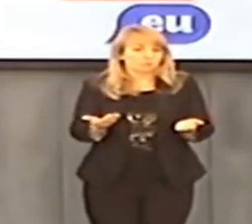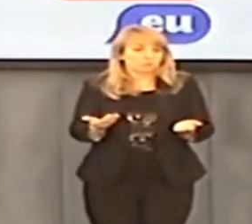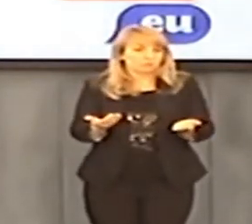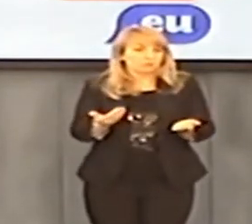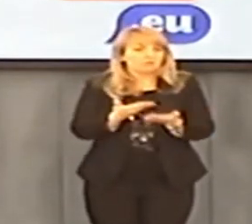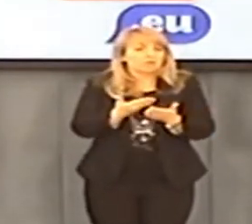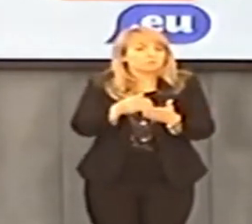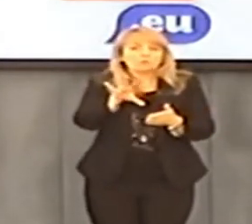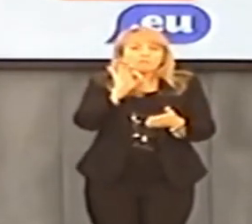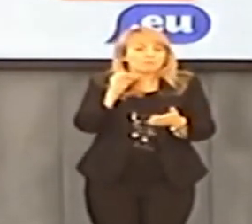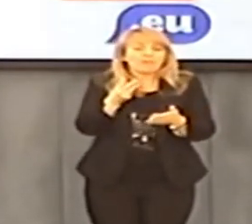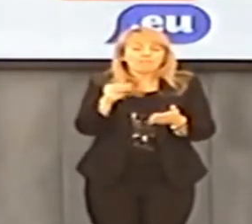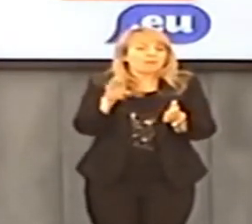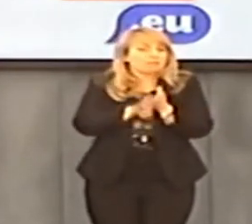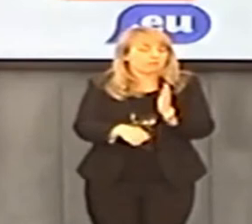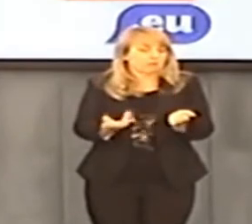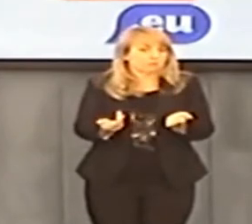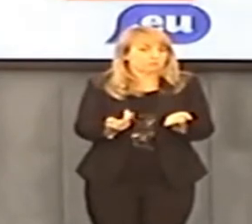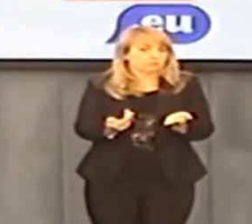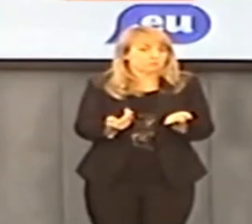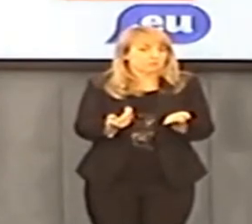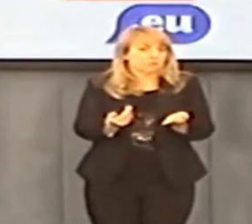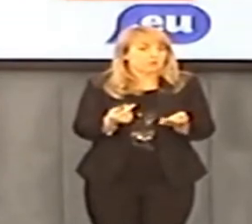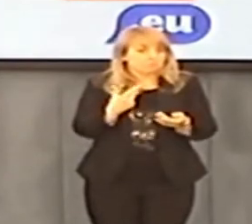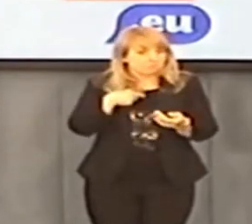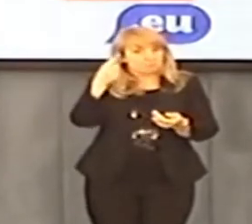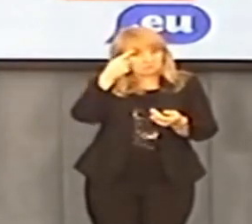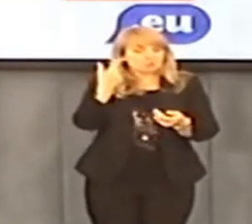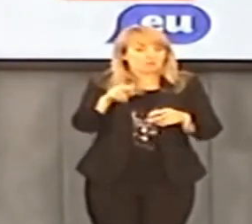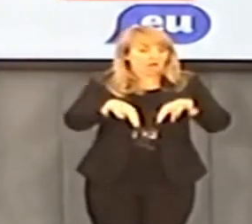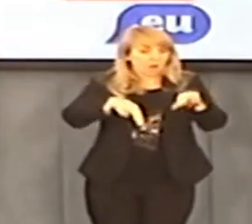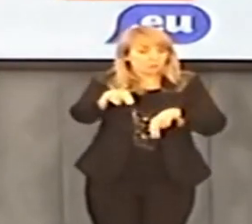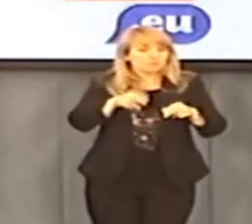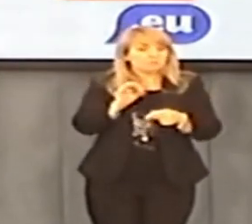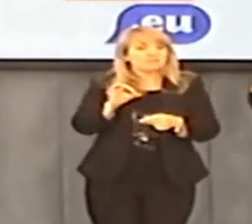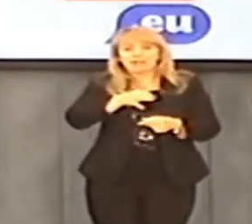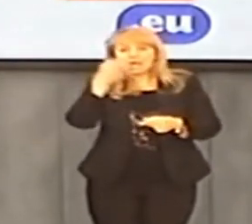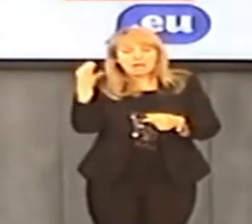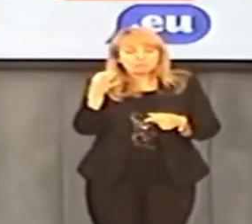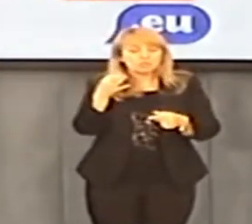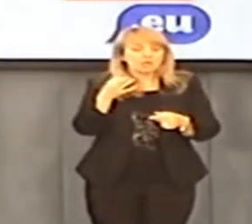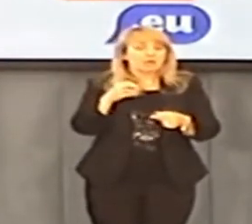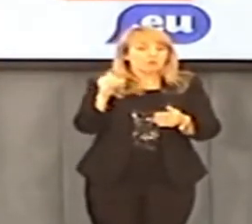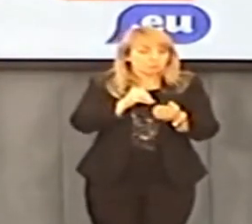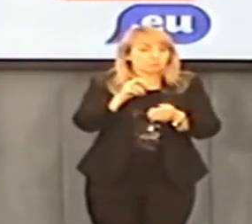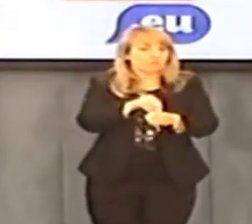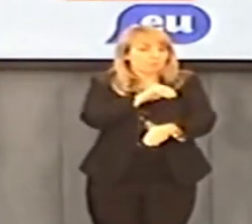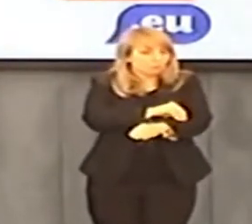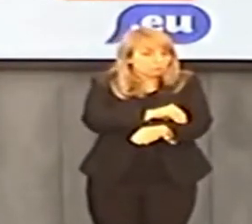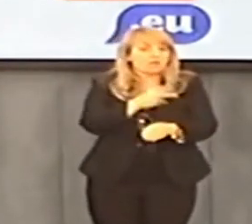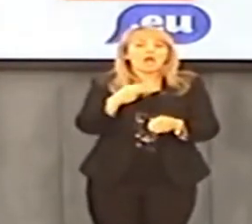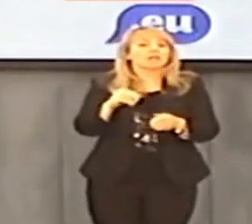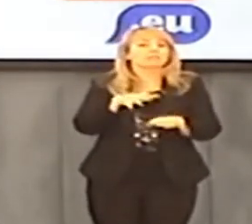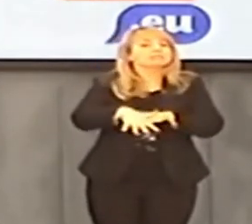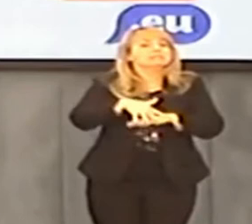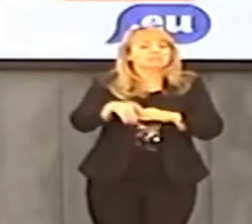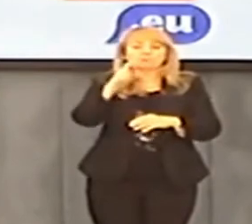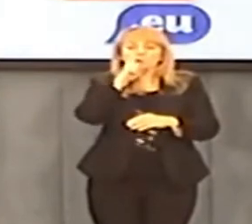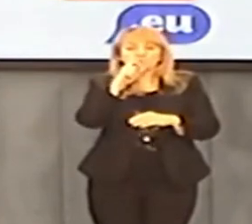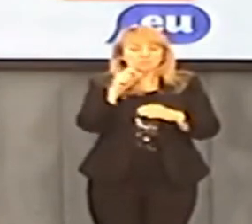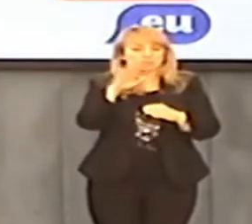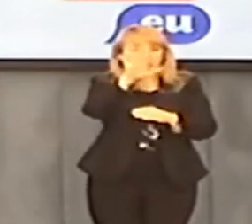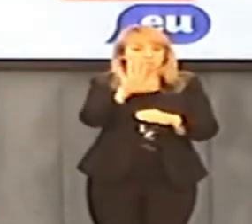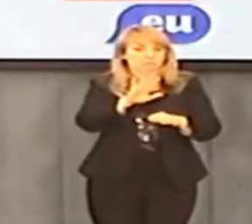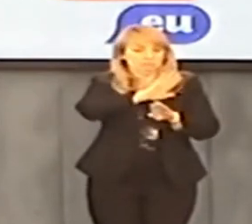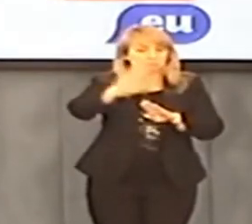tylko firmę do instalowania tego, najdroższą w tym momencie na rynie? Zupełnie odwrotnie, niż byśmy oczekiwali, bo byśmy oczekiwali, że raczej